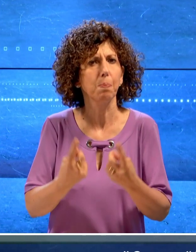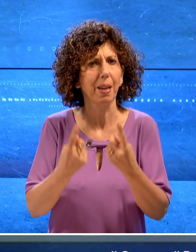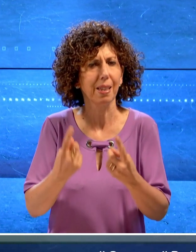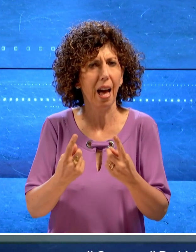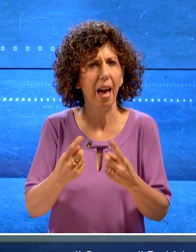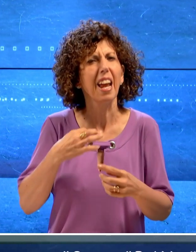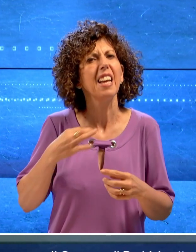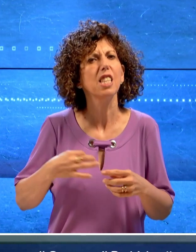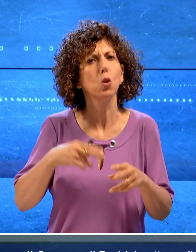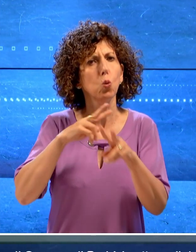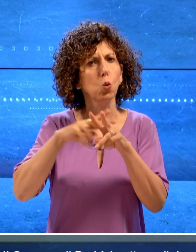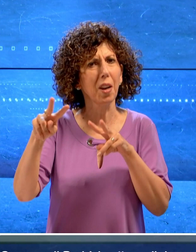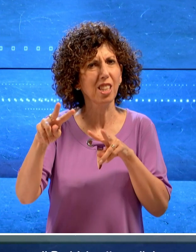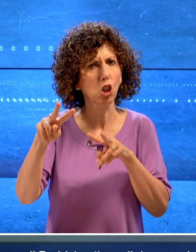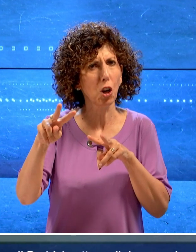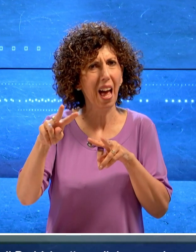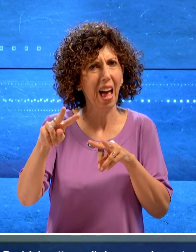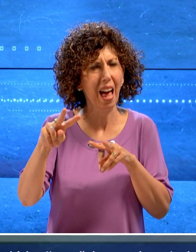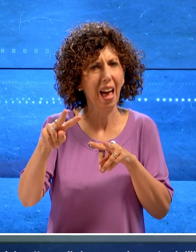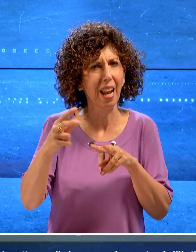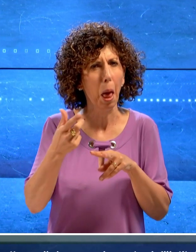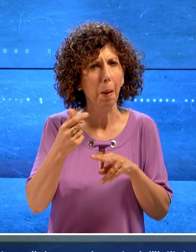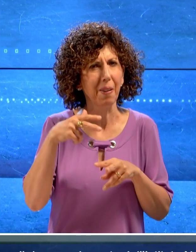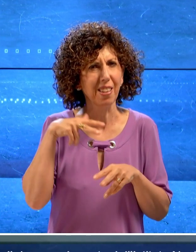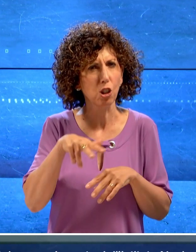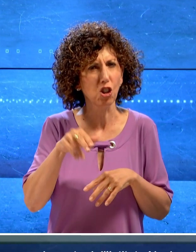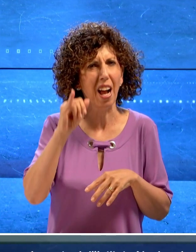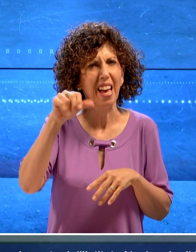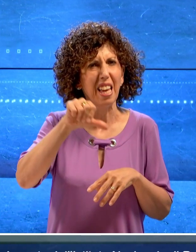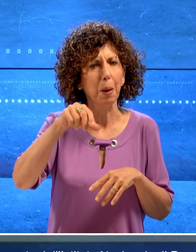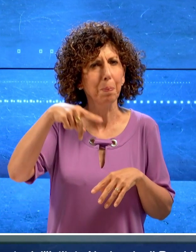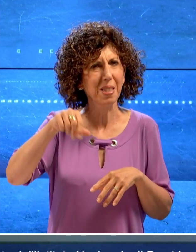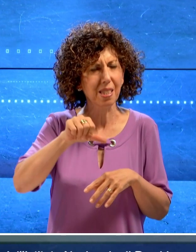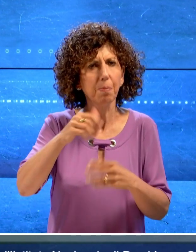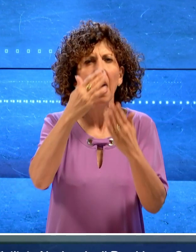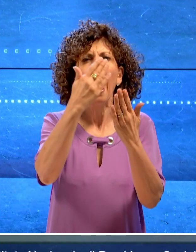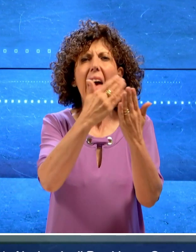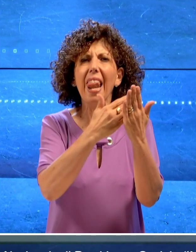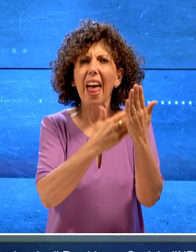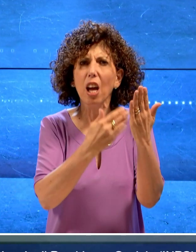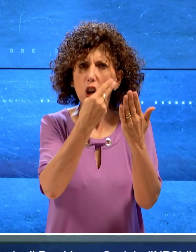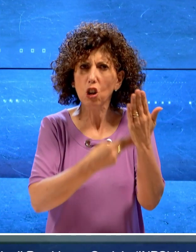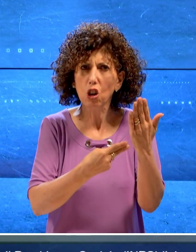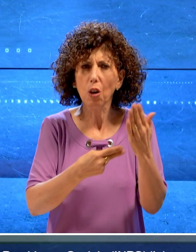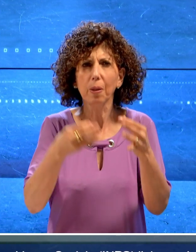Nazionale di Previdenza Sociale, INPS, l'elenco definitivo delle 3